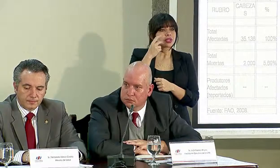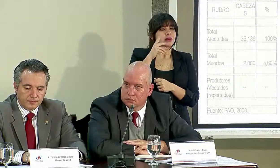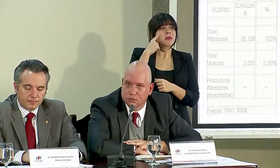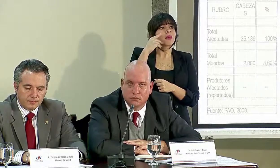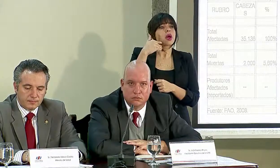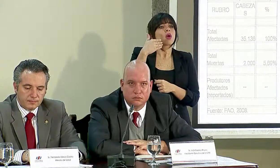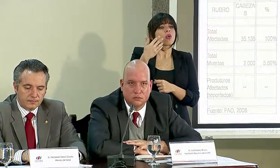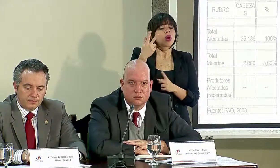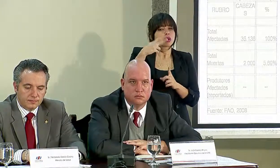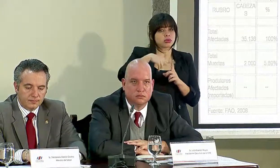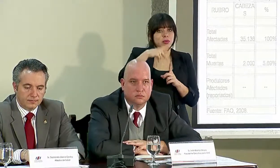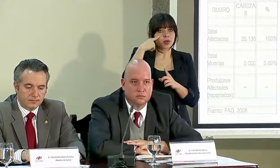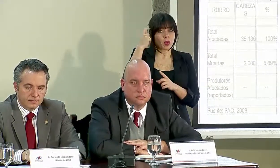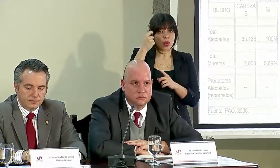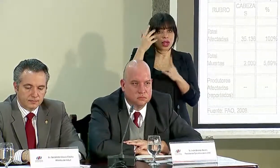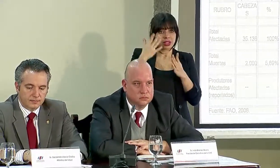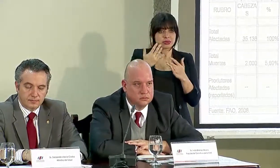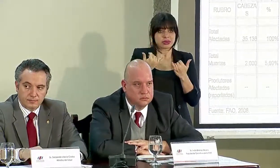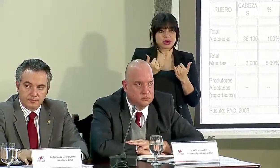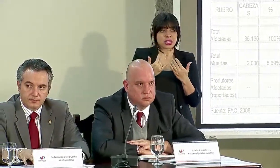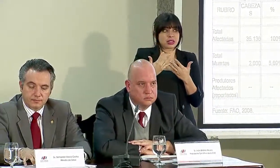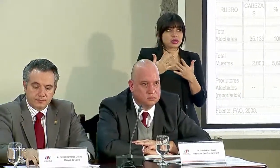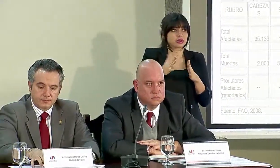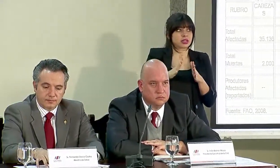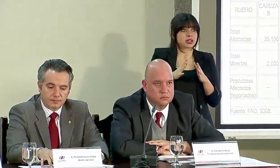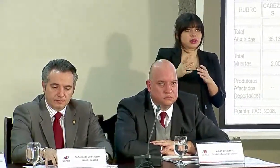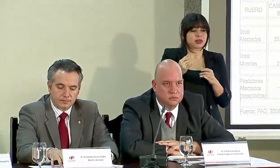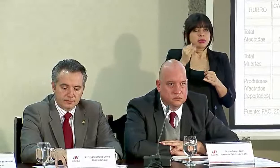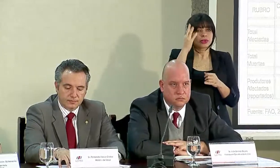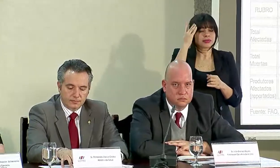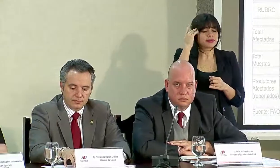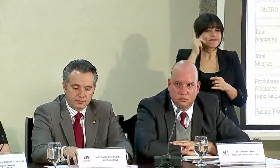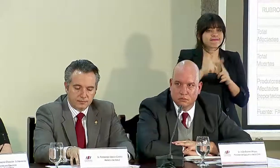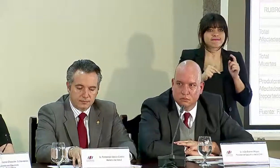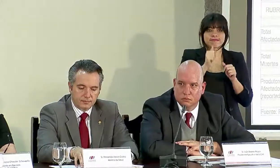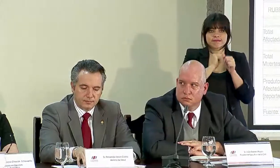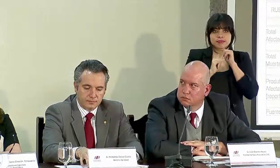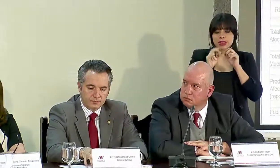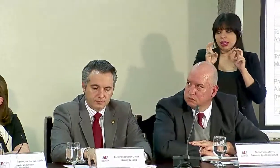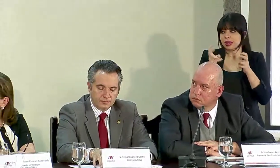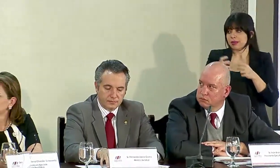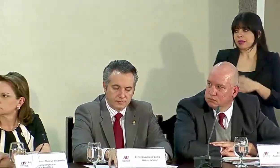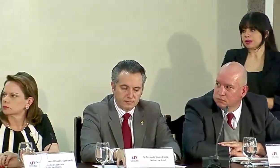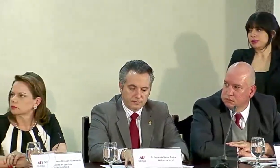cuándo sería? Porque los guanacasecos ya están prácticamente desesperados por ese tema. Gracias.